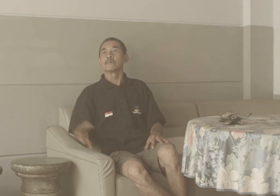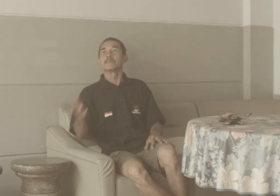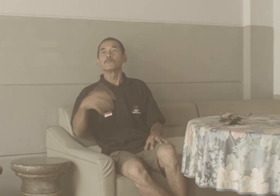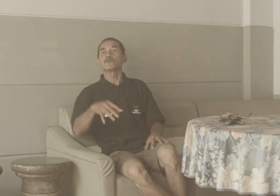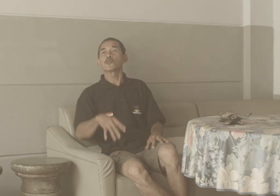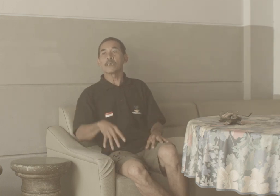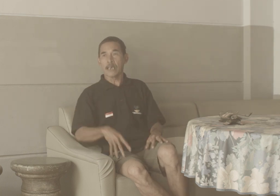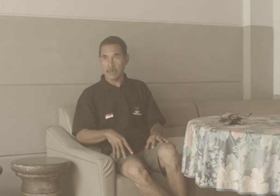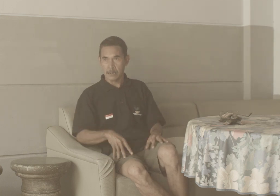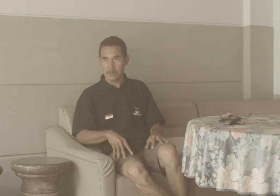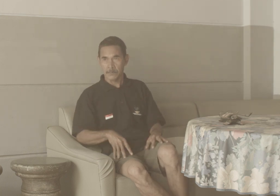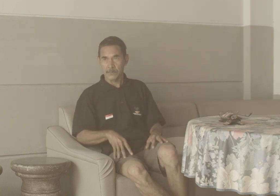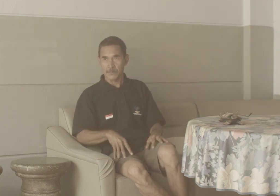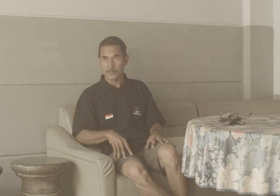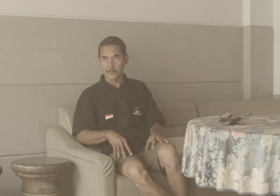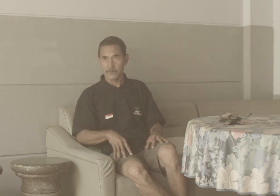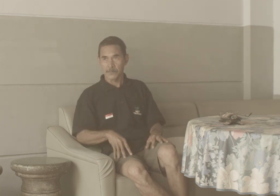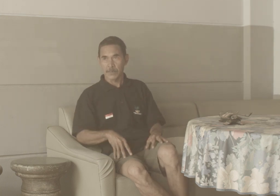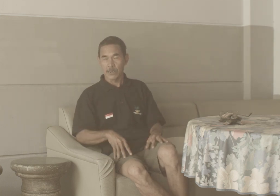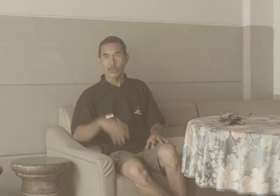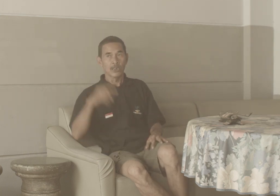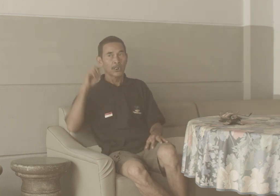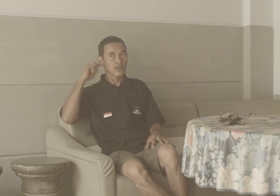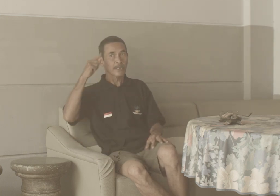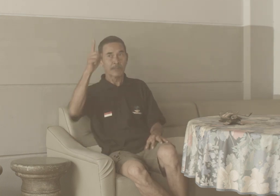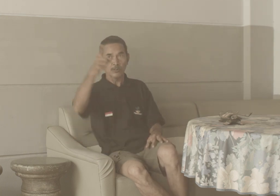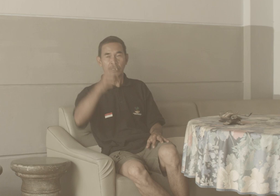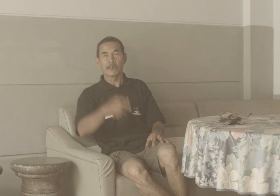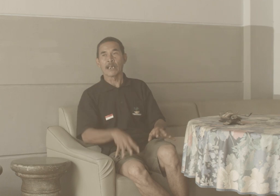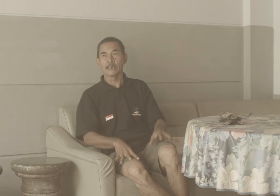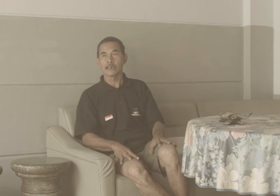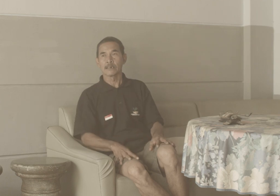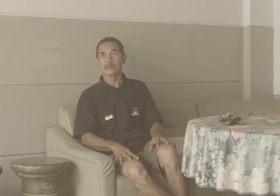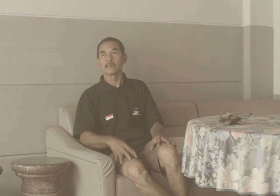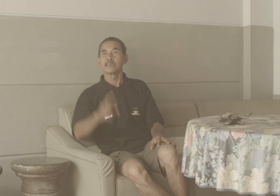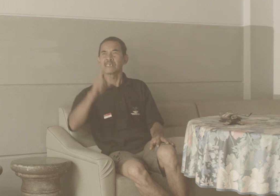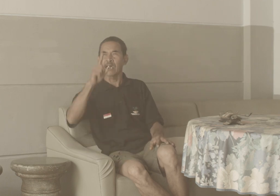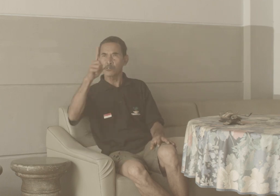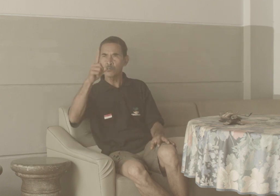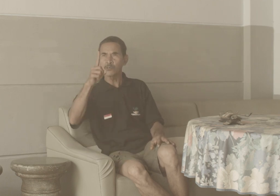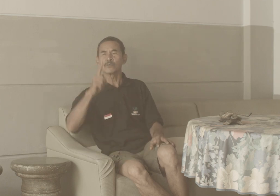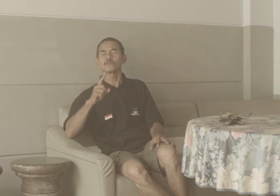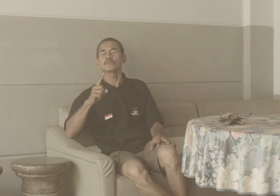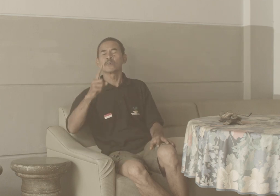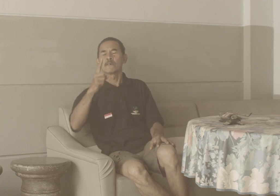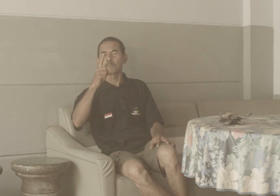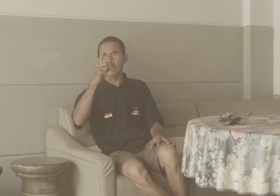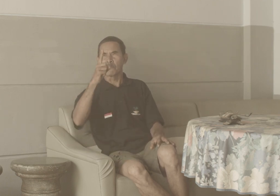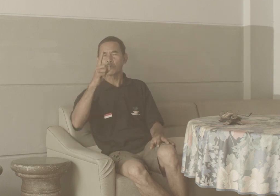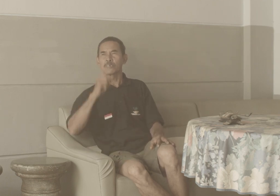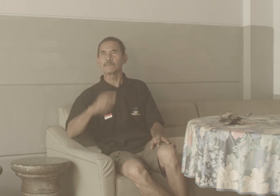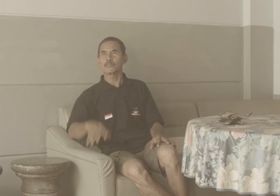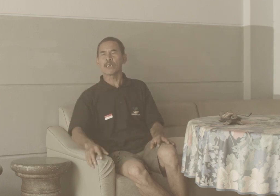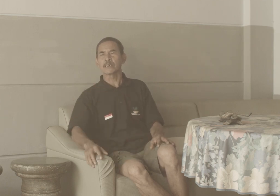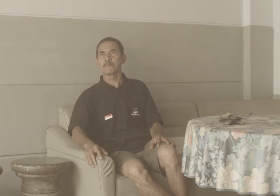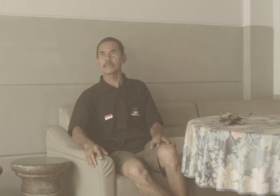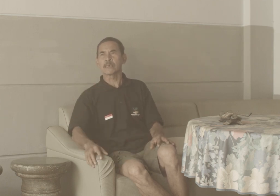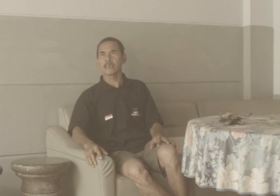Muncullah Duli bisu di Bengkale Satu Pertama Duli bisu Yang namanya